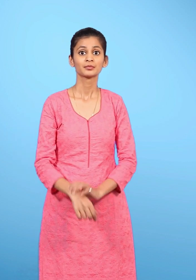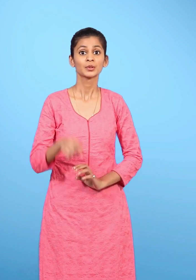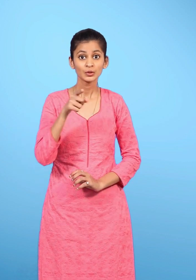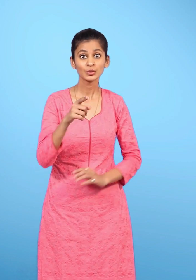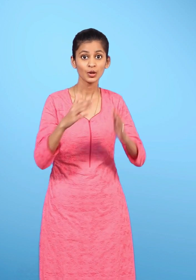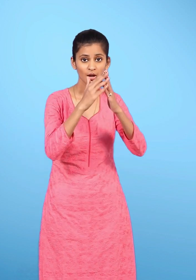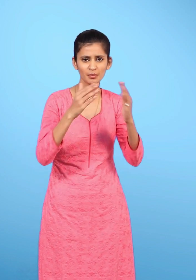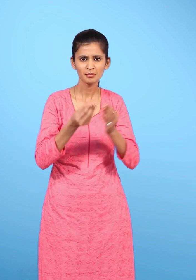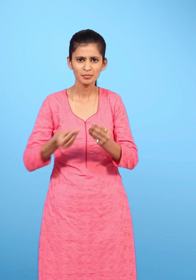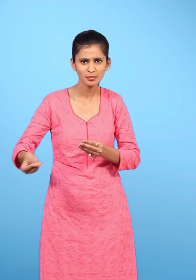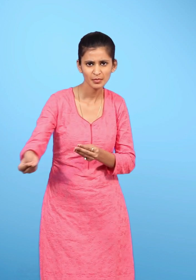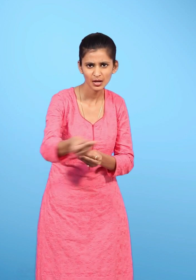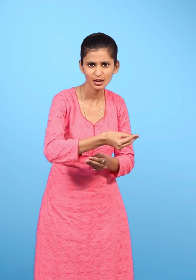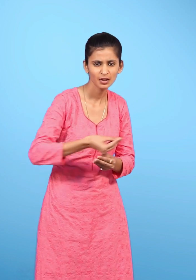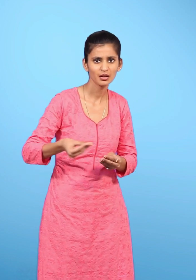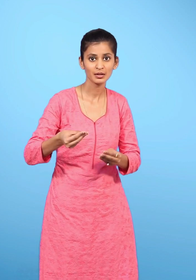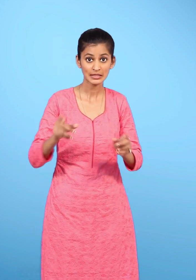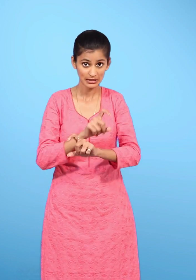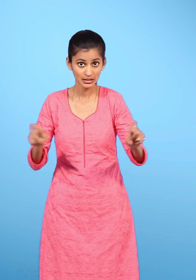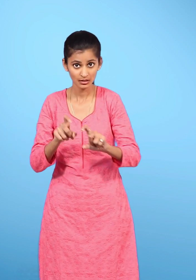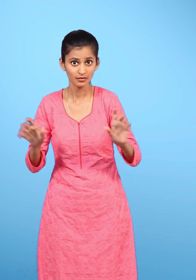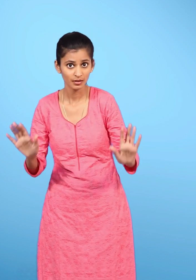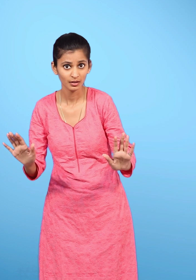क्या तुम्हारे घर के आसपास सफाई रहती है?